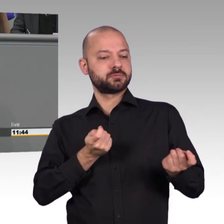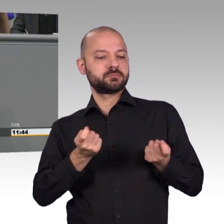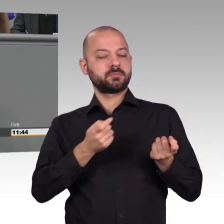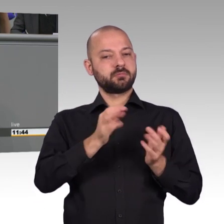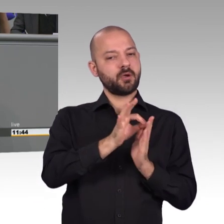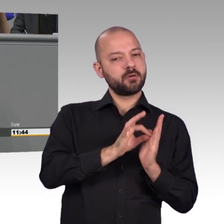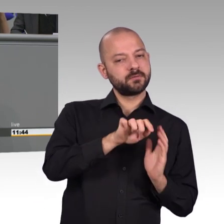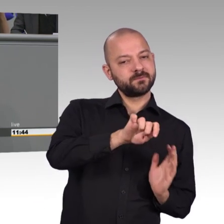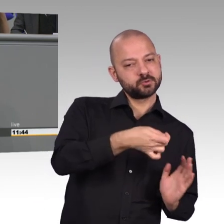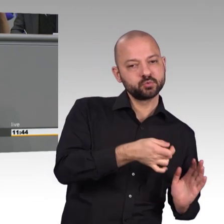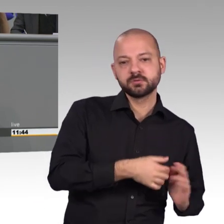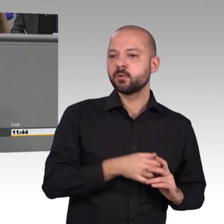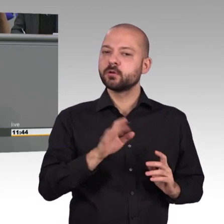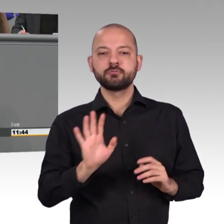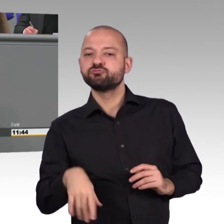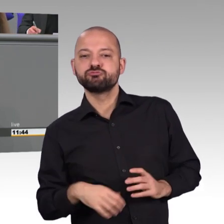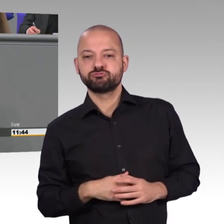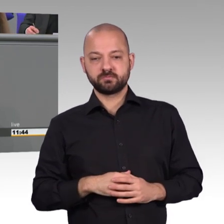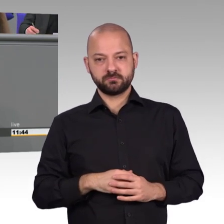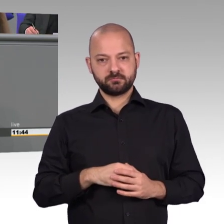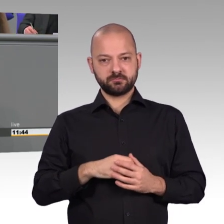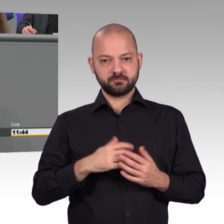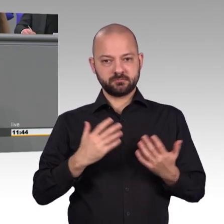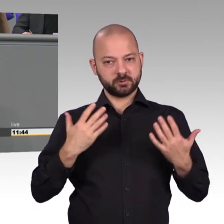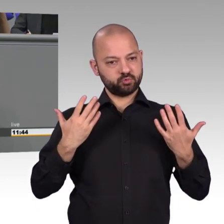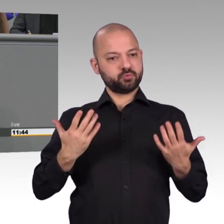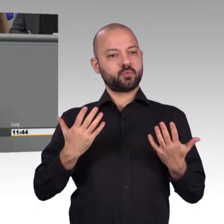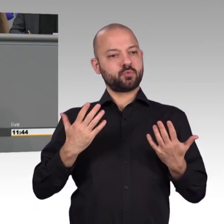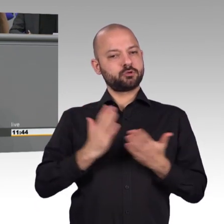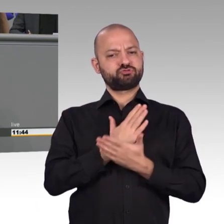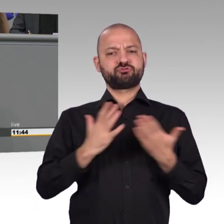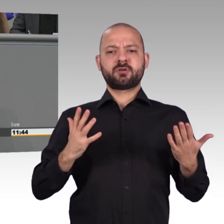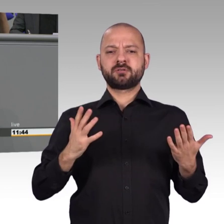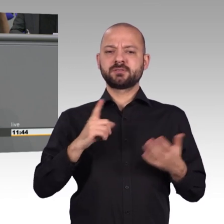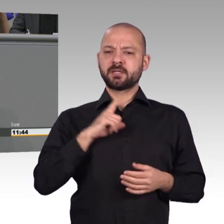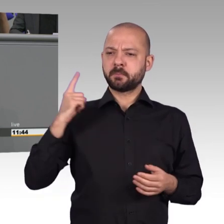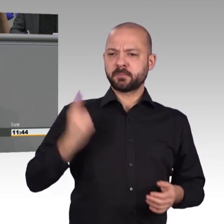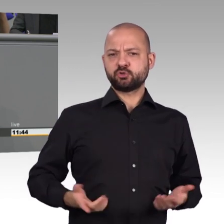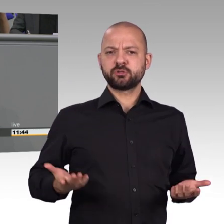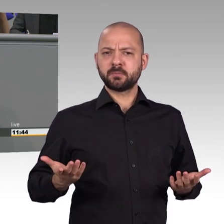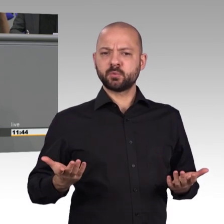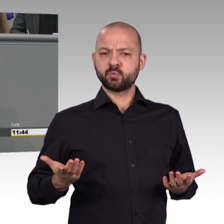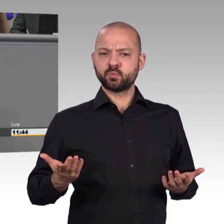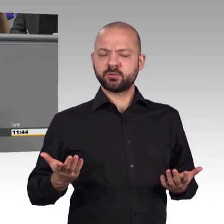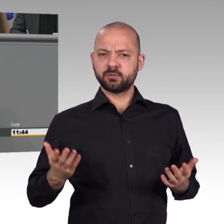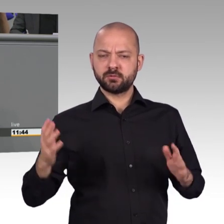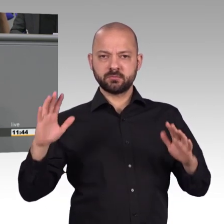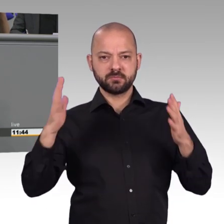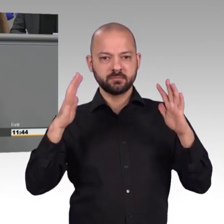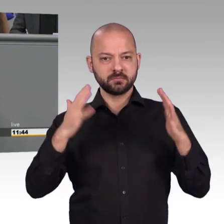oder die preisgekrönte App Schiffri, die in meinem Wahlkreis Halle an der Saale entwickelt wurde, gehören längst zur gängigen Praxis. Nicht so gut, und da